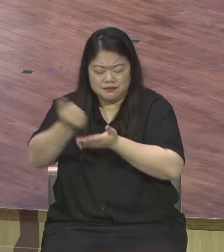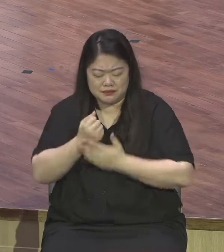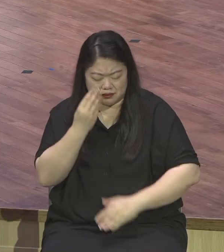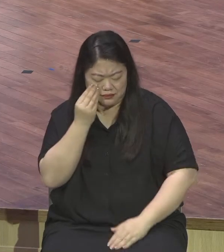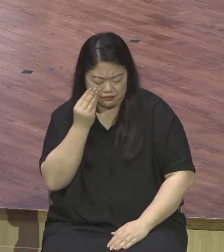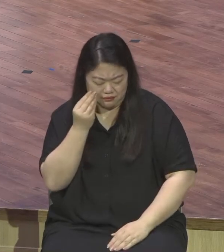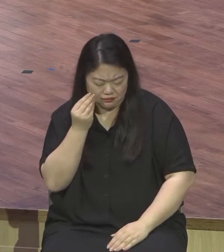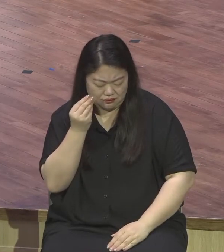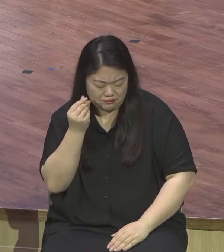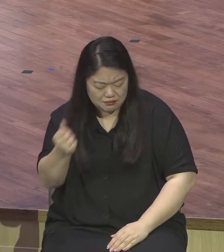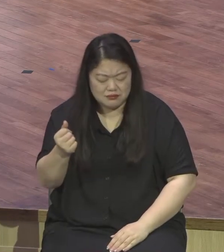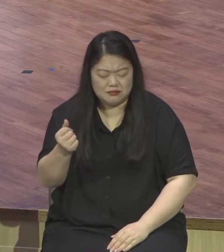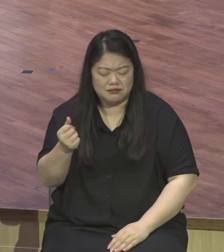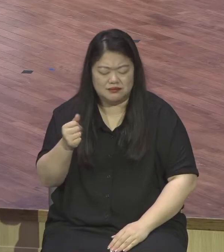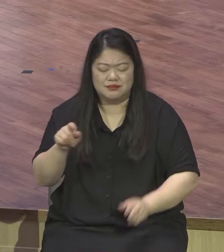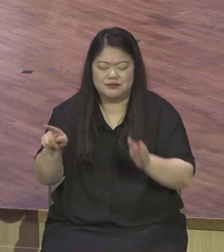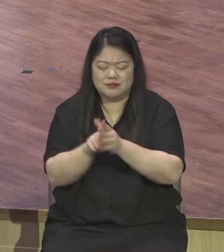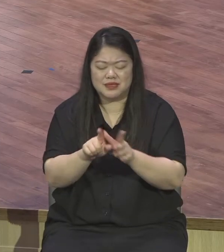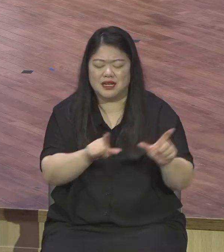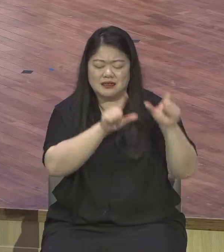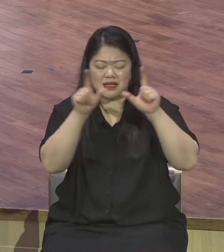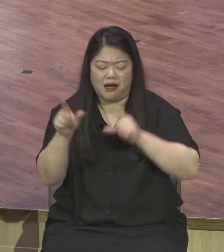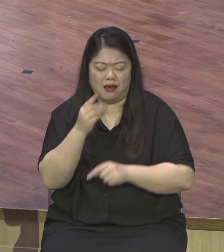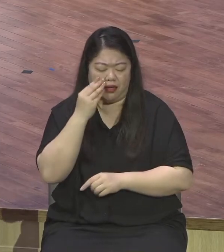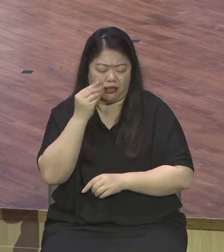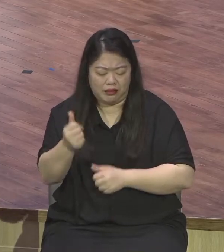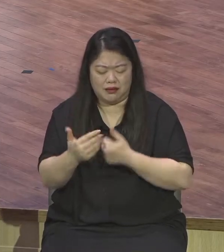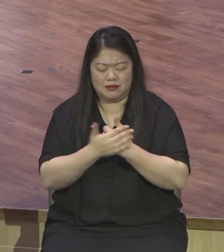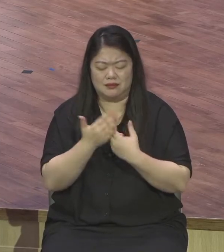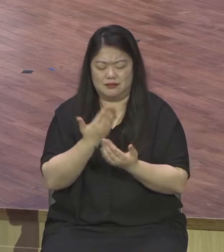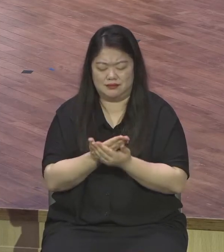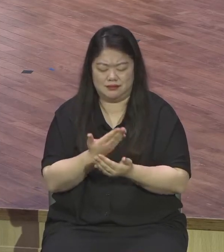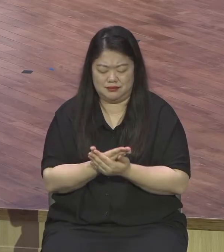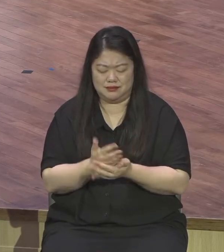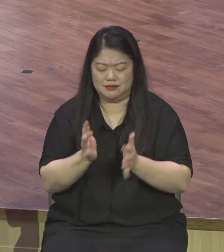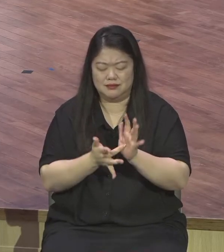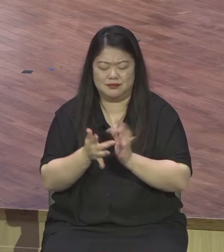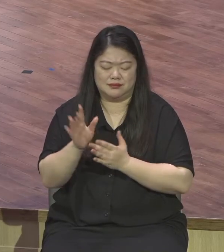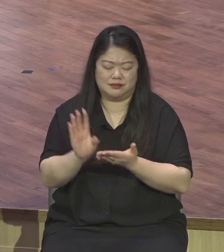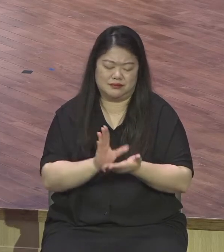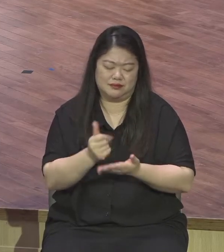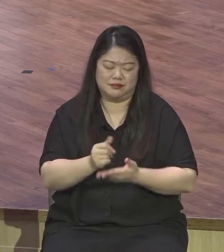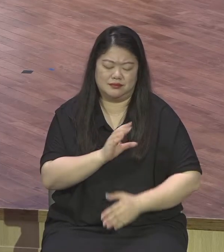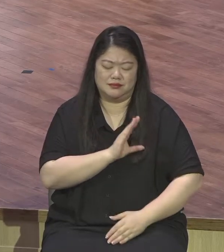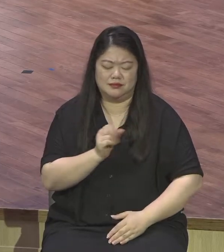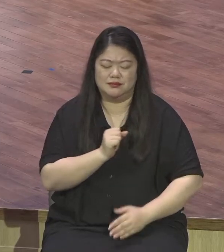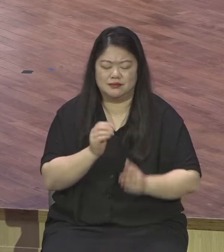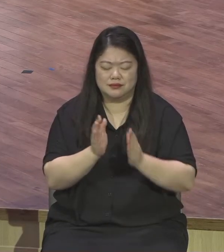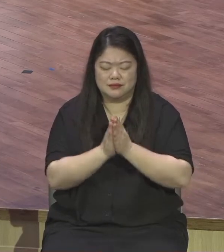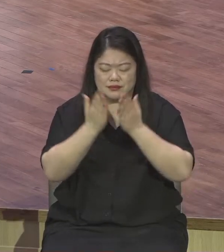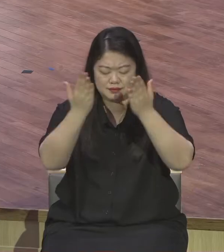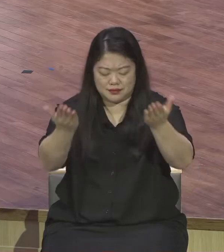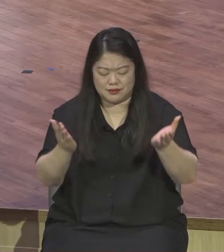지혜로운 지혜로운 성령의 사람들이 되게 하여 조사사 예수의 성 받들어 기도합니다 아멘